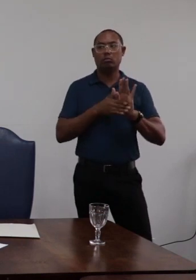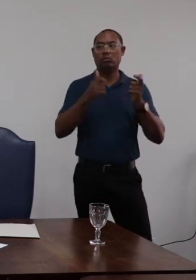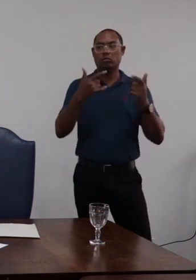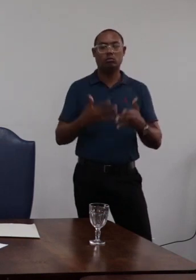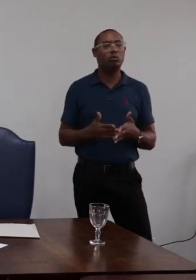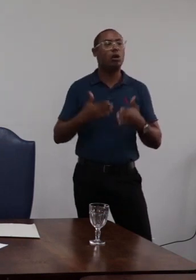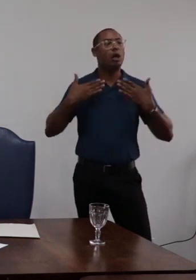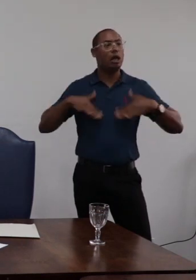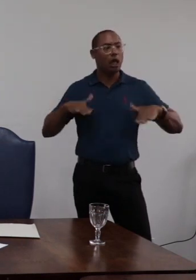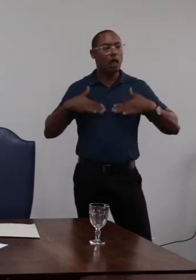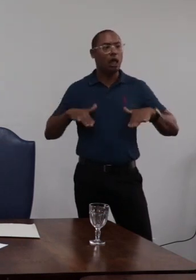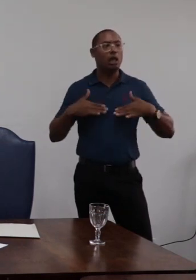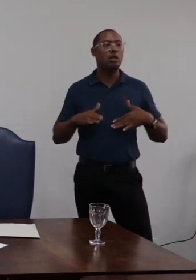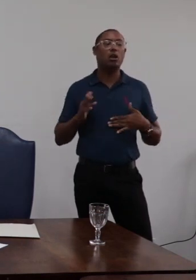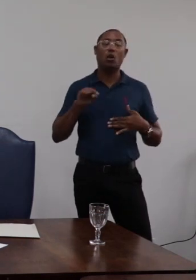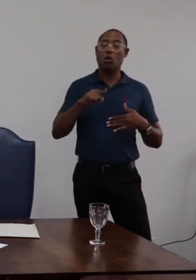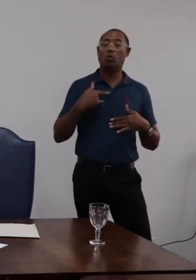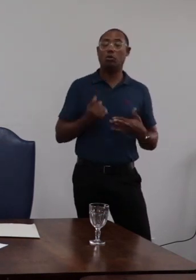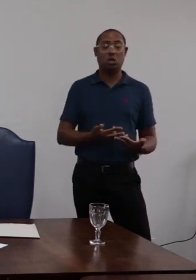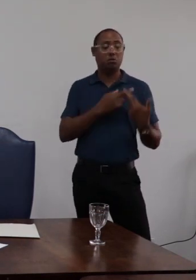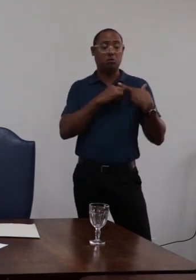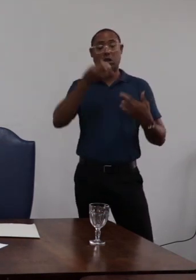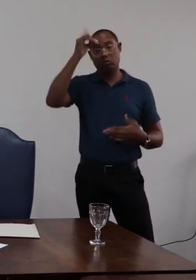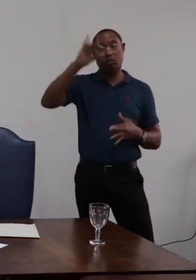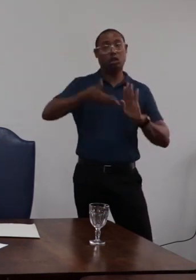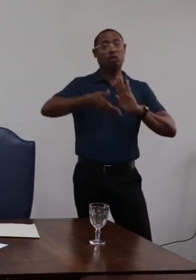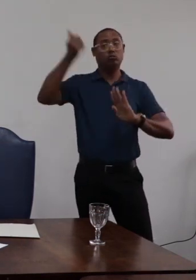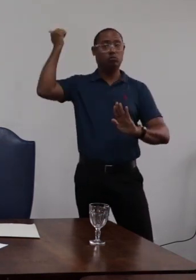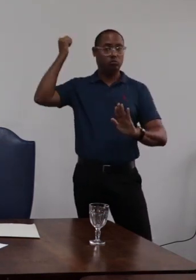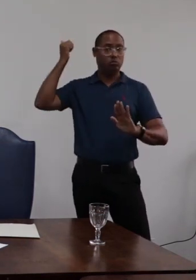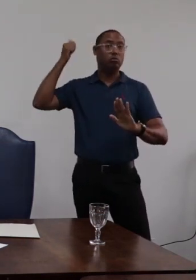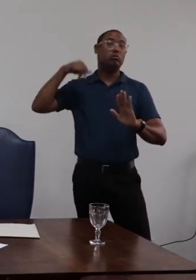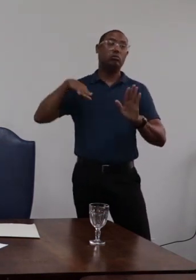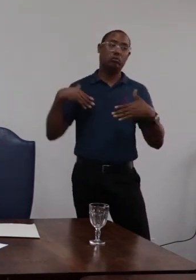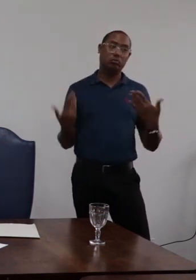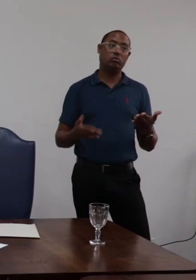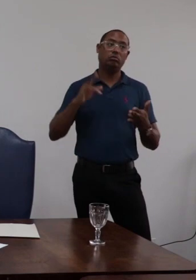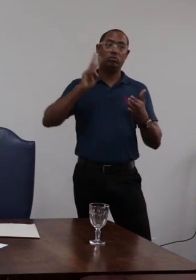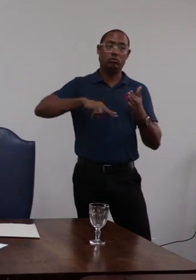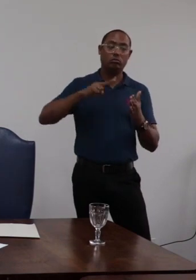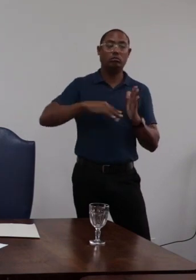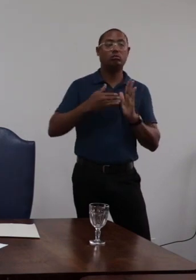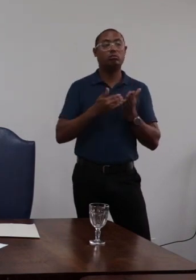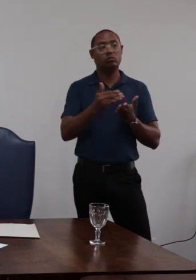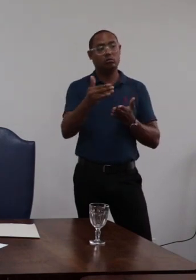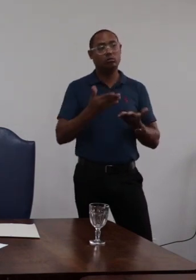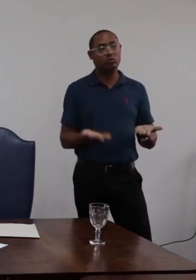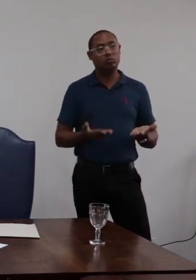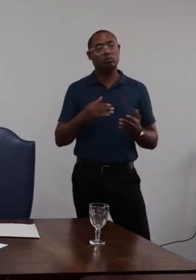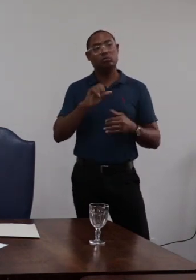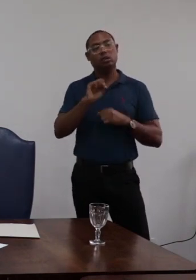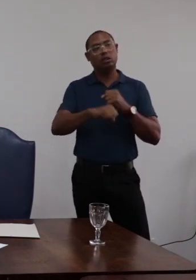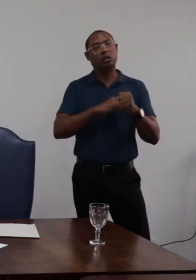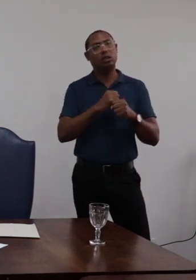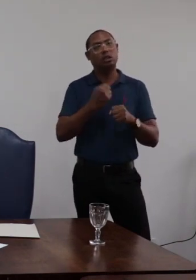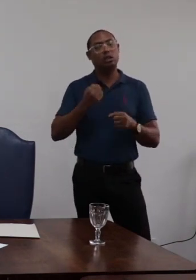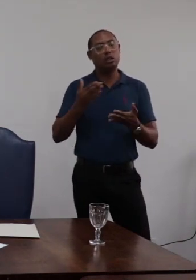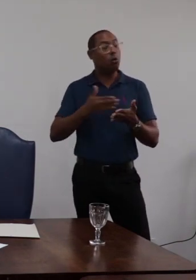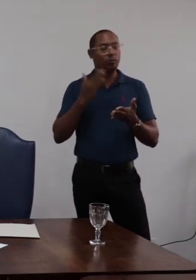abrandá-la ou isentar o servidor de responsabilidade seguindo a leitura do documento é informado na folha 140